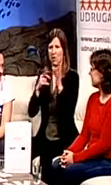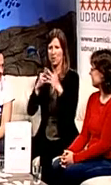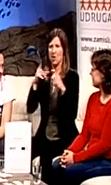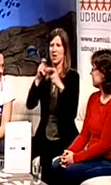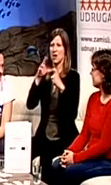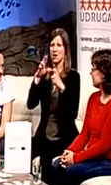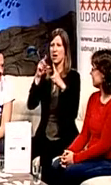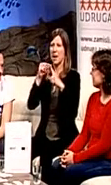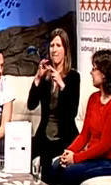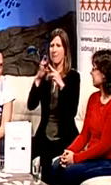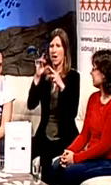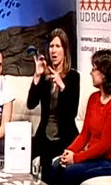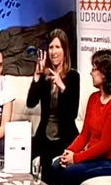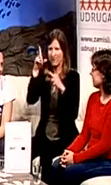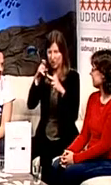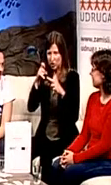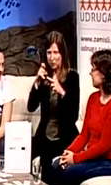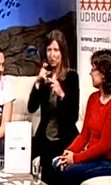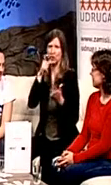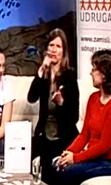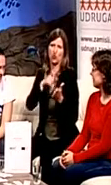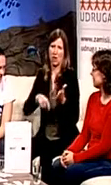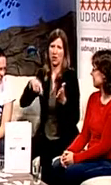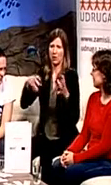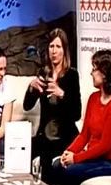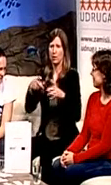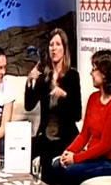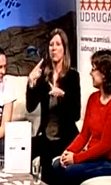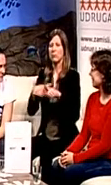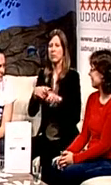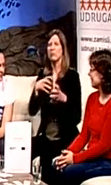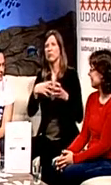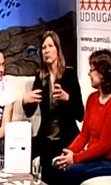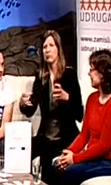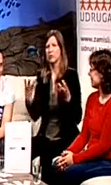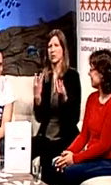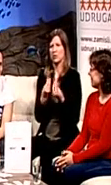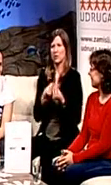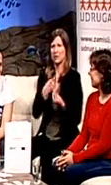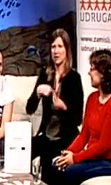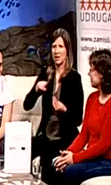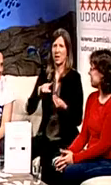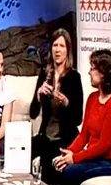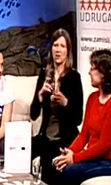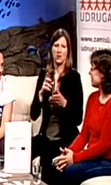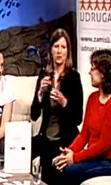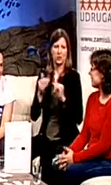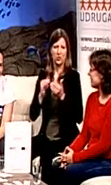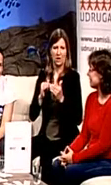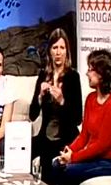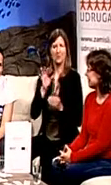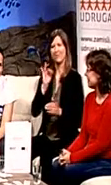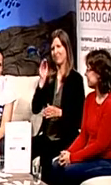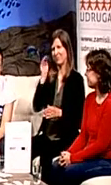zaposlenica u udruzi, a isto tako ima dugačak staž naše suradnje, o čemu ćemo malo razgovarati u ovih pola sati. Dobro večer.